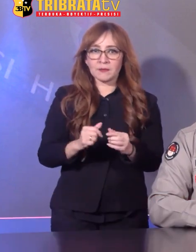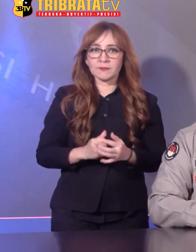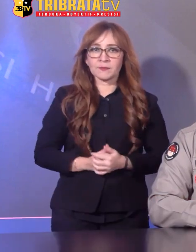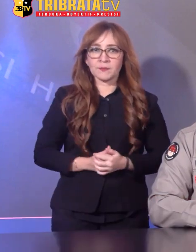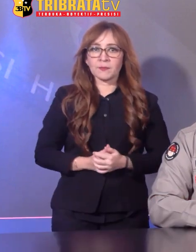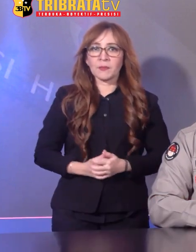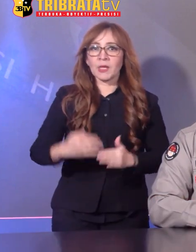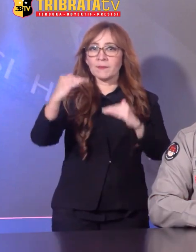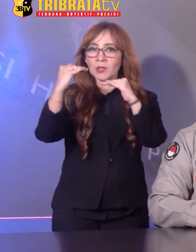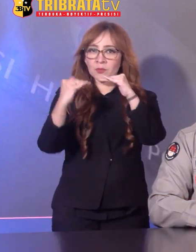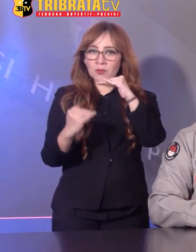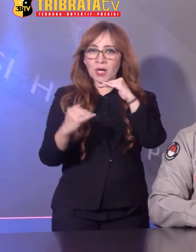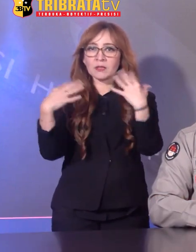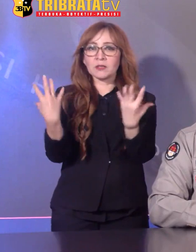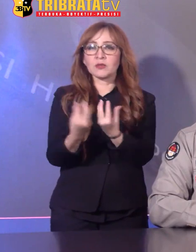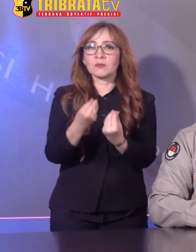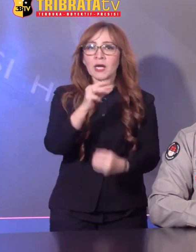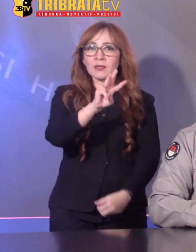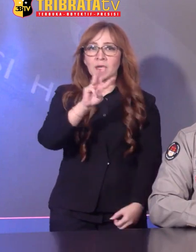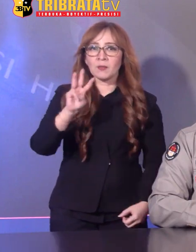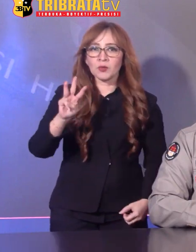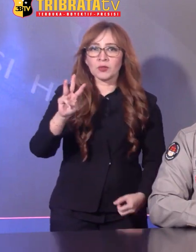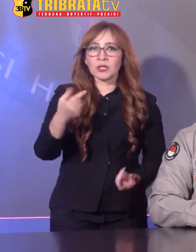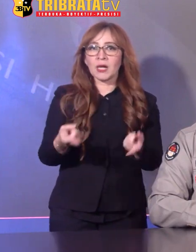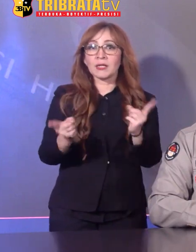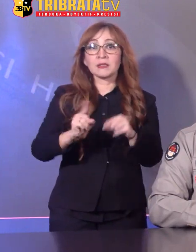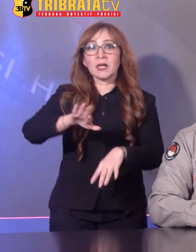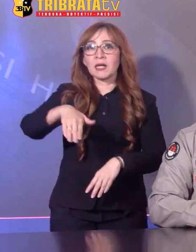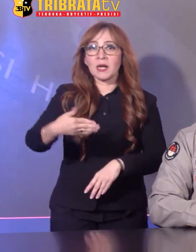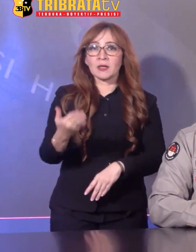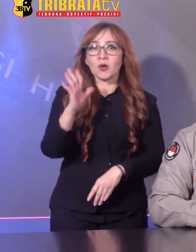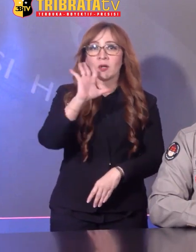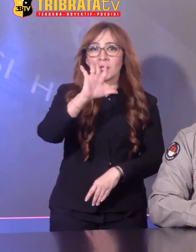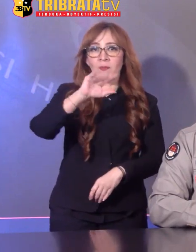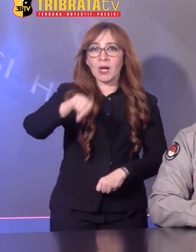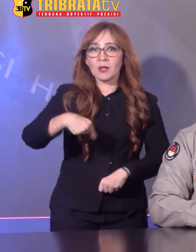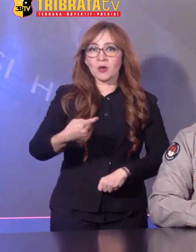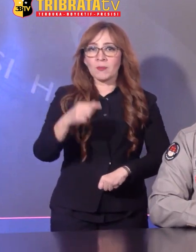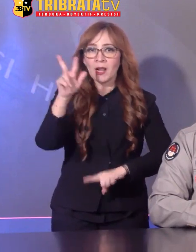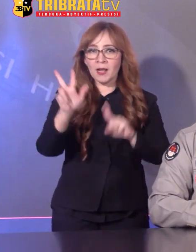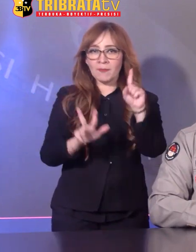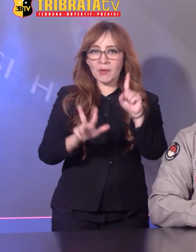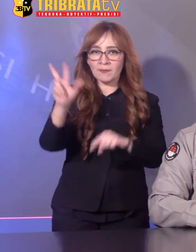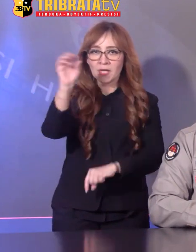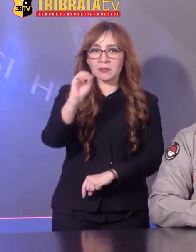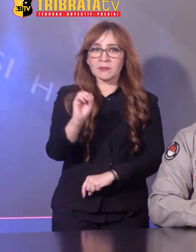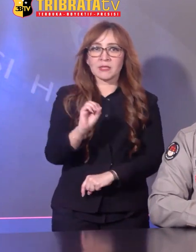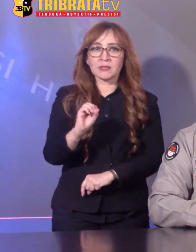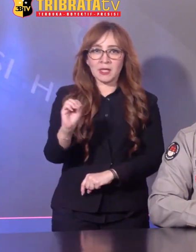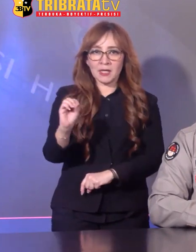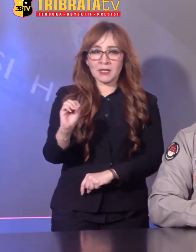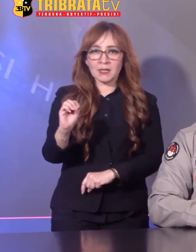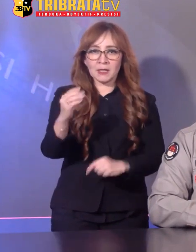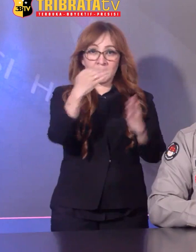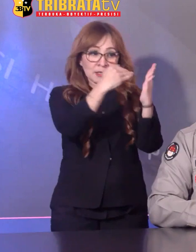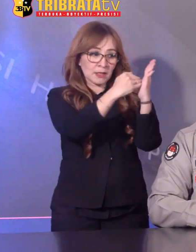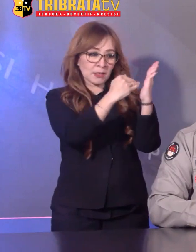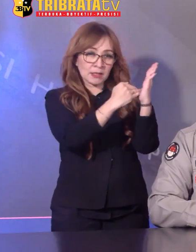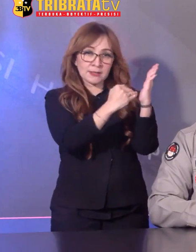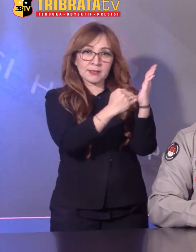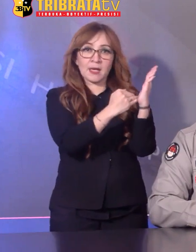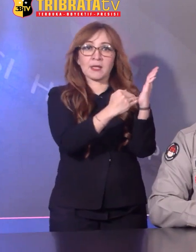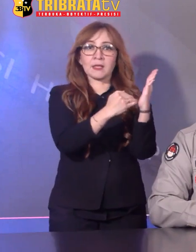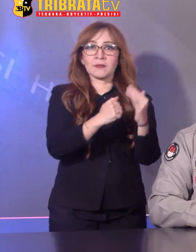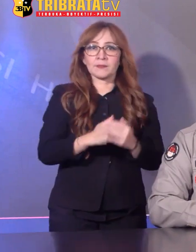Mengalami penurunan sebanyak 33 kejadian Atau 5,18% Dengan rincian sebagai